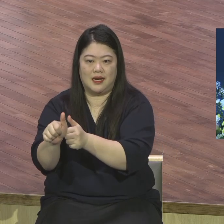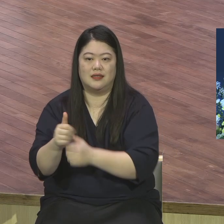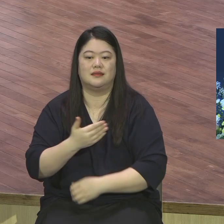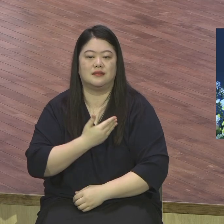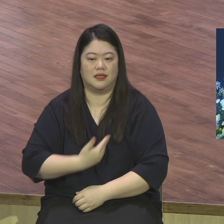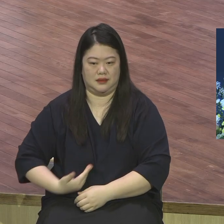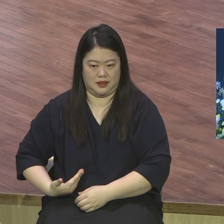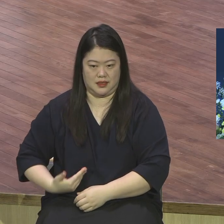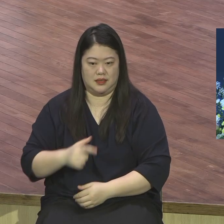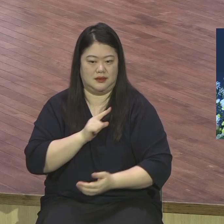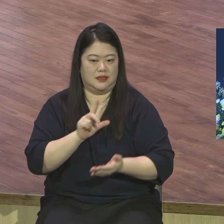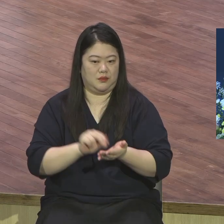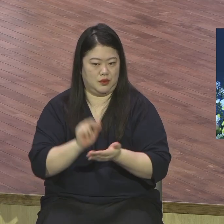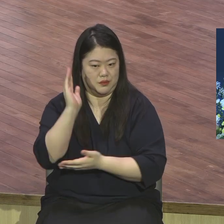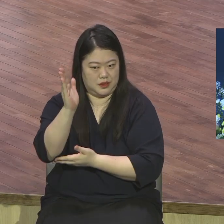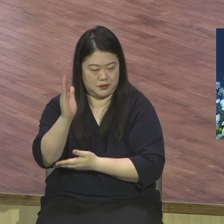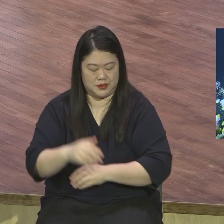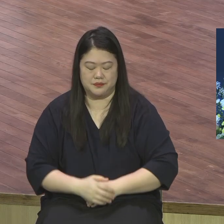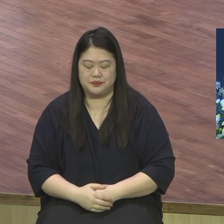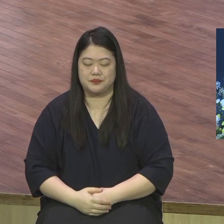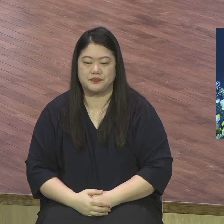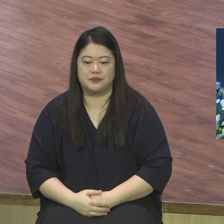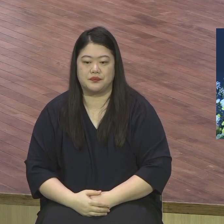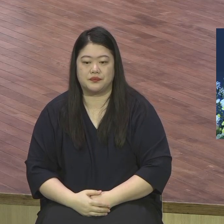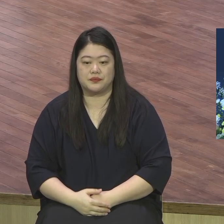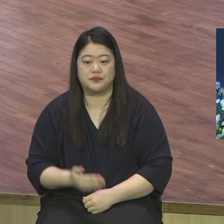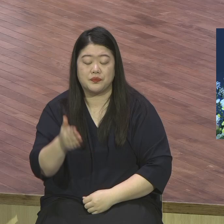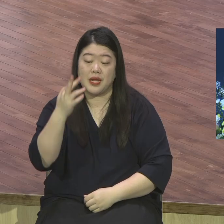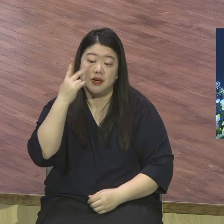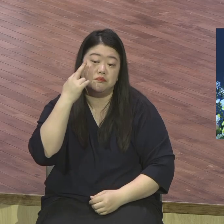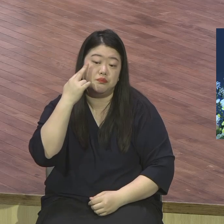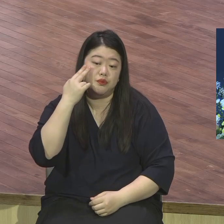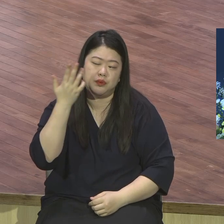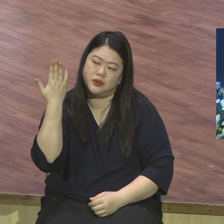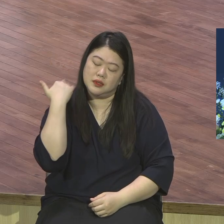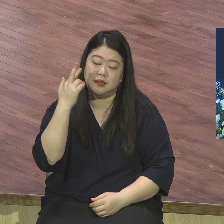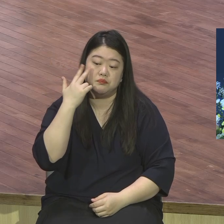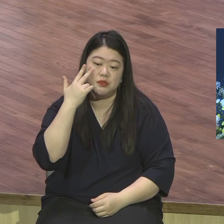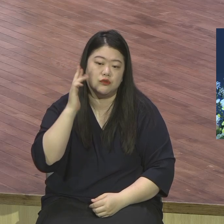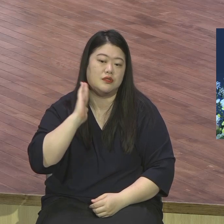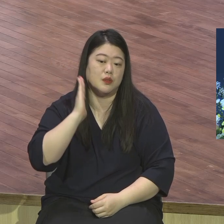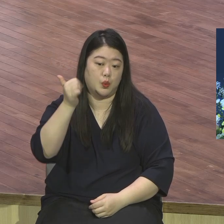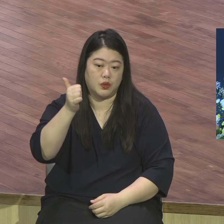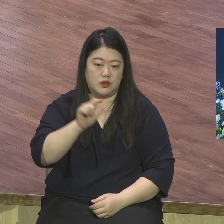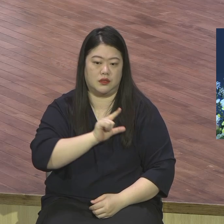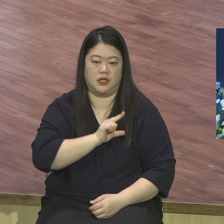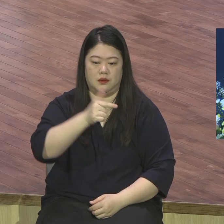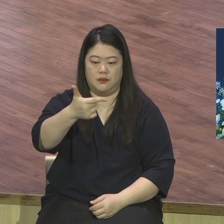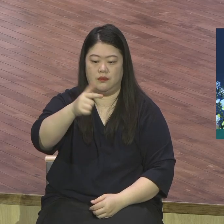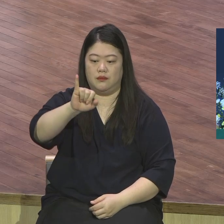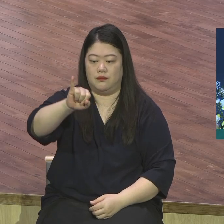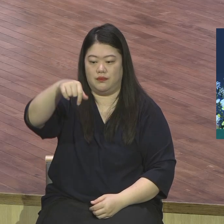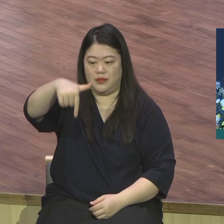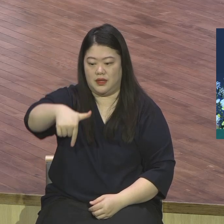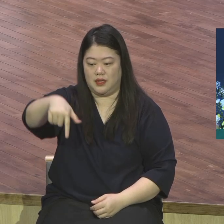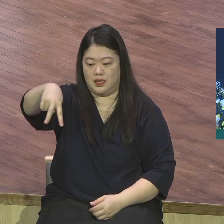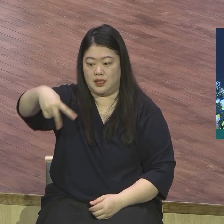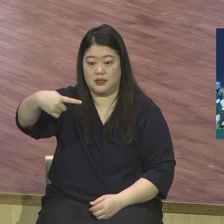미국 닉슨 대통령, 닉슨 대통령이 물러나게 되었던 이유가 뭐냐. 워터게이트